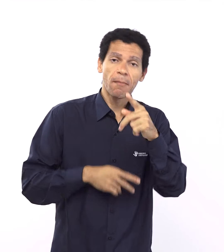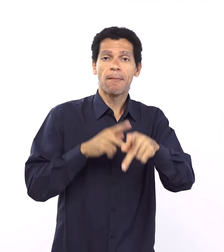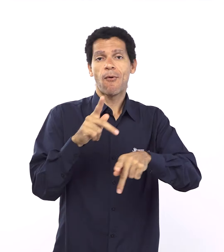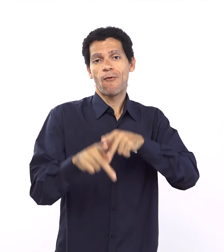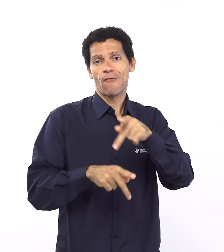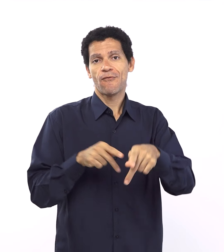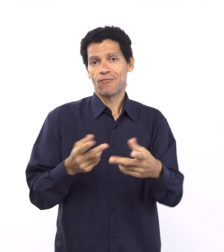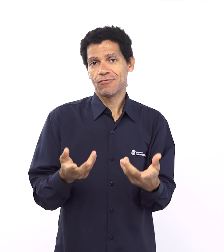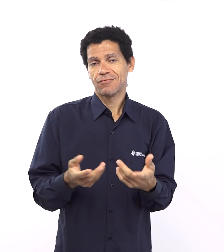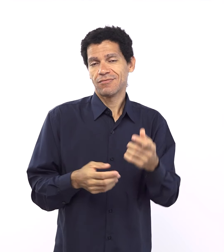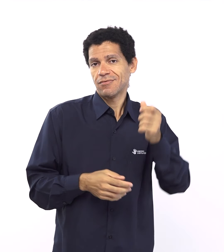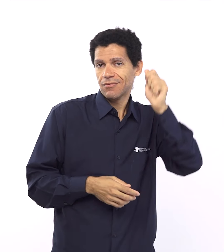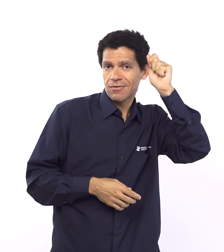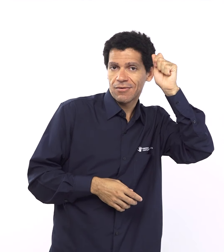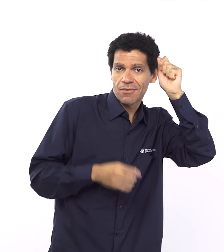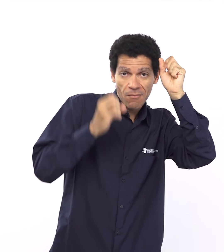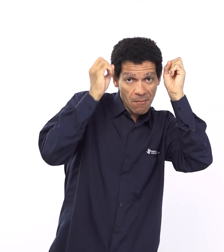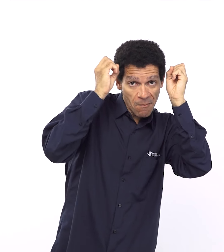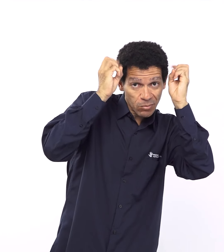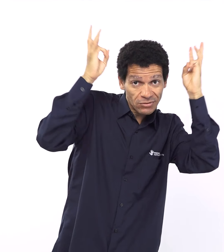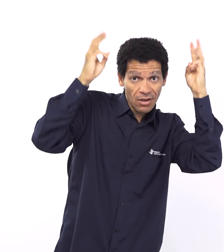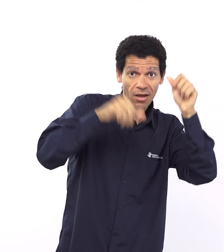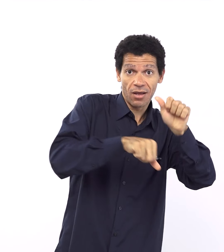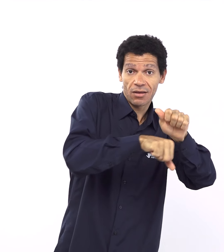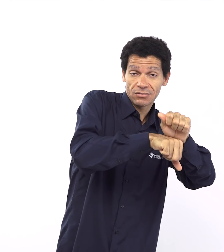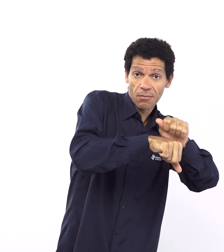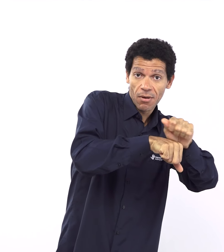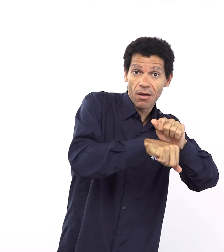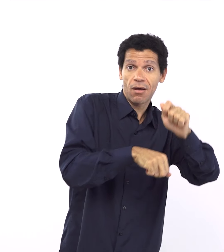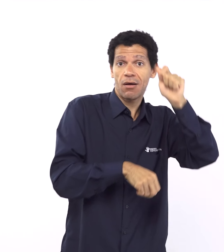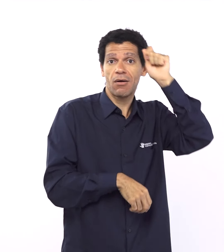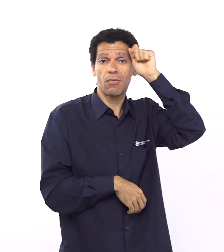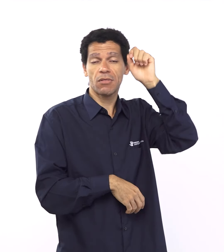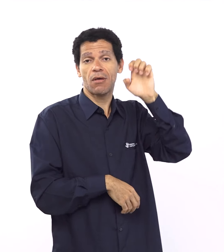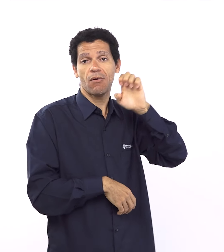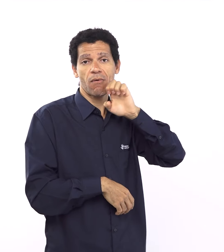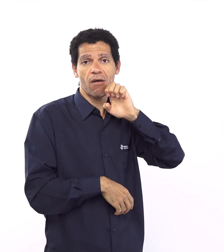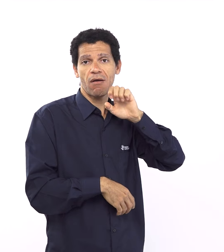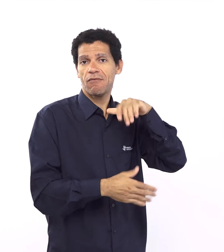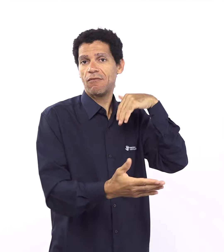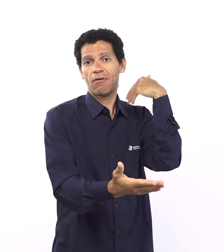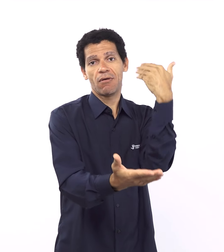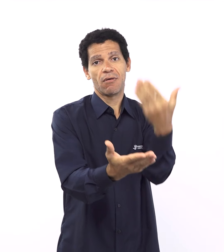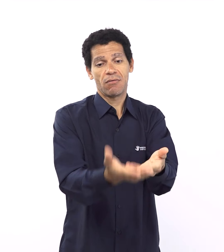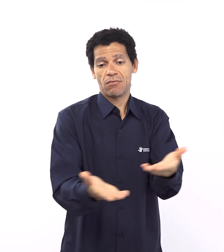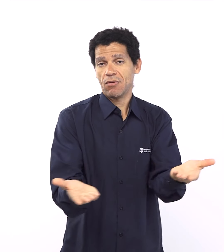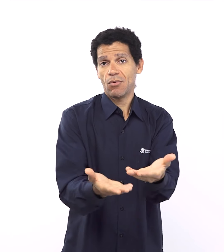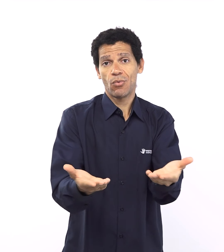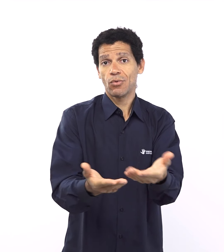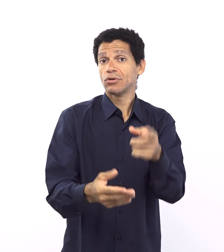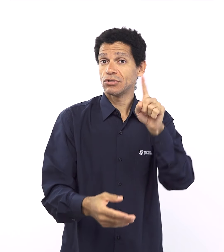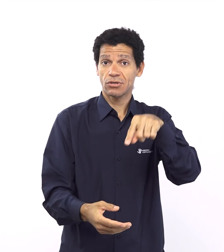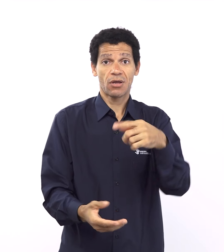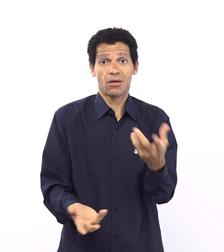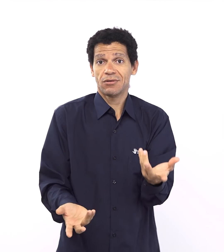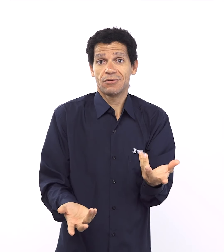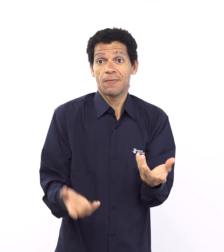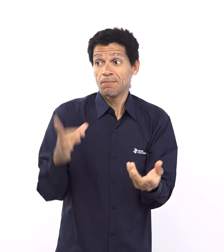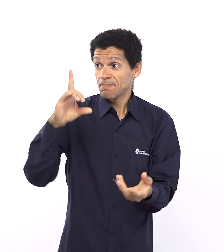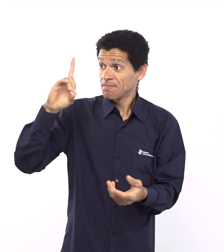que Deus é meu amigo isso é claro agora eu sou amigo de Deus esse é um outro assunto é uma segunda página Deus